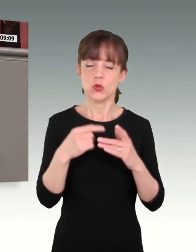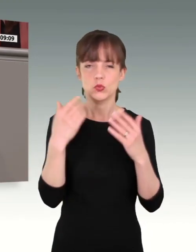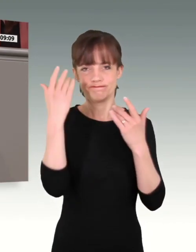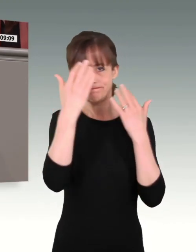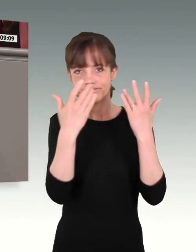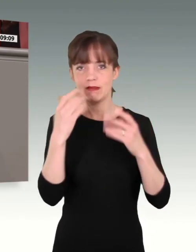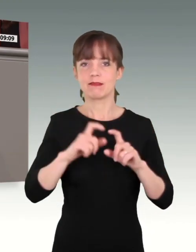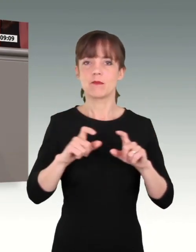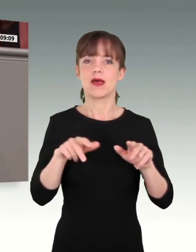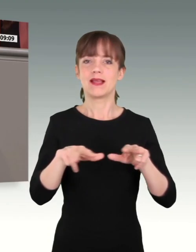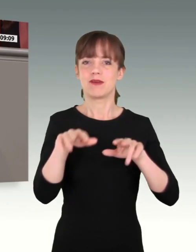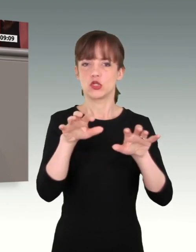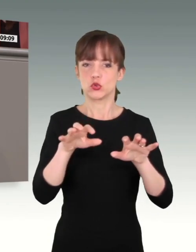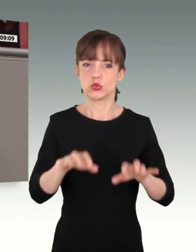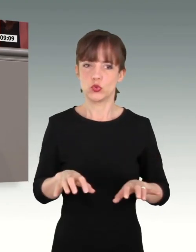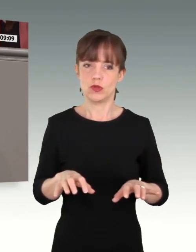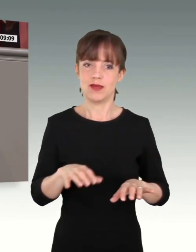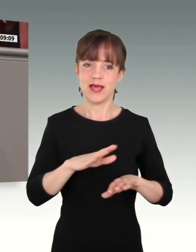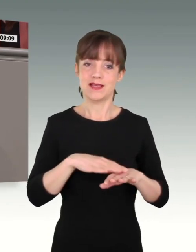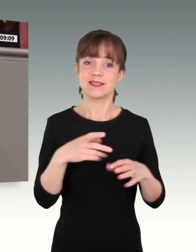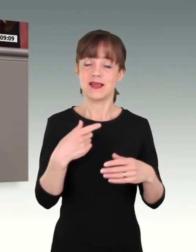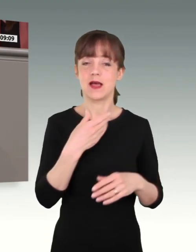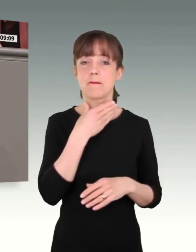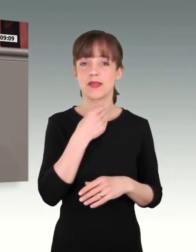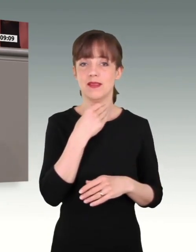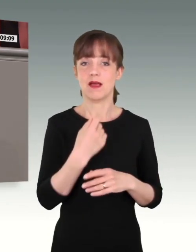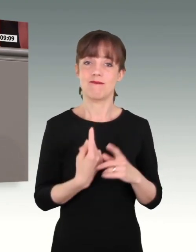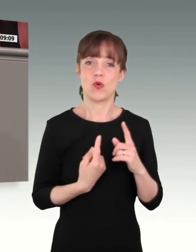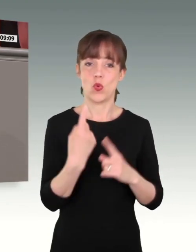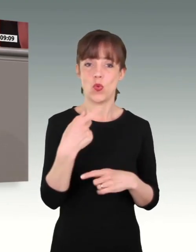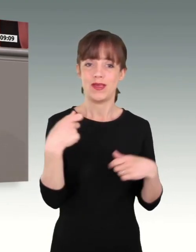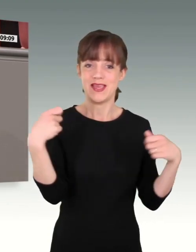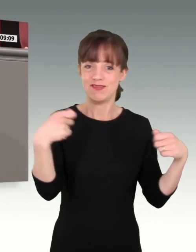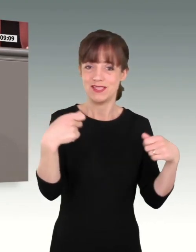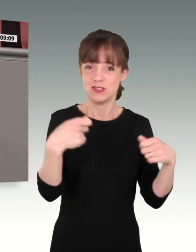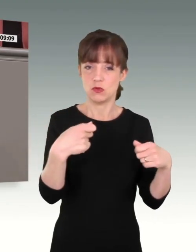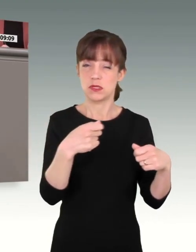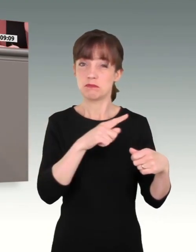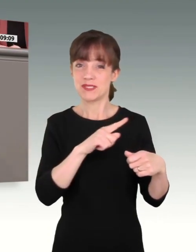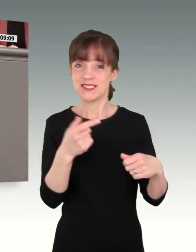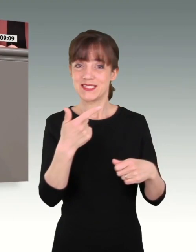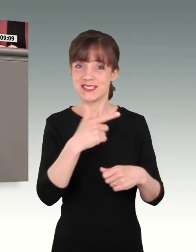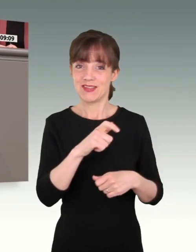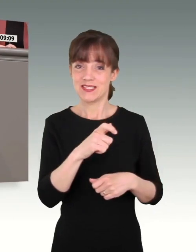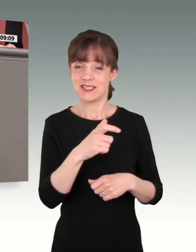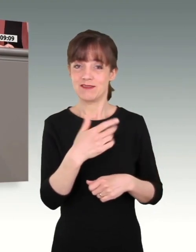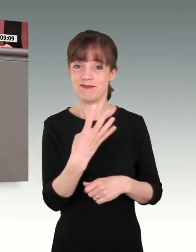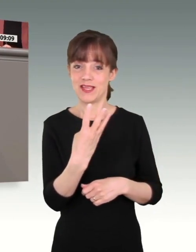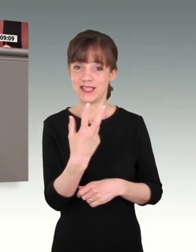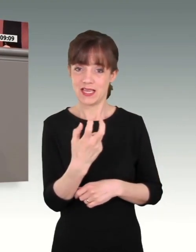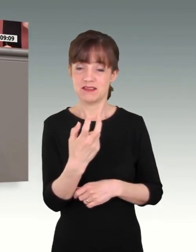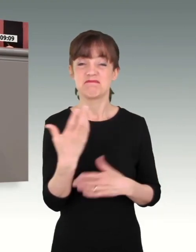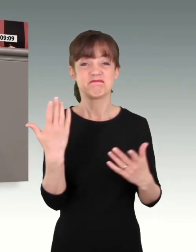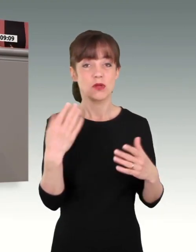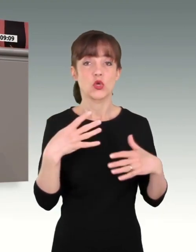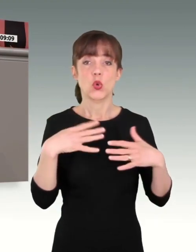Jahr eine Milliarde. Das heißt, wir haben einen gewaltigen Investitionsstau. Und wenn ich in den Kasernen bin, dann muss ich sagen,